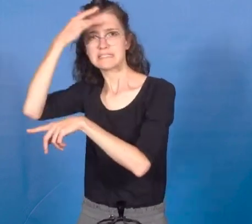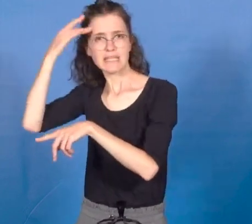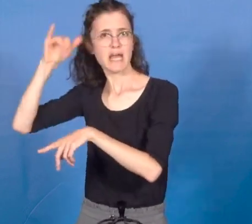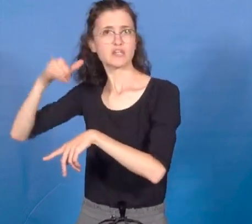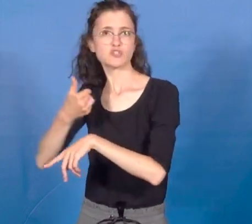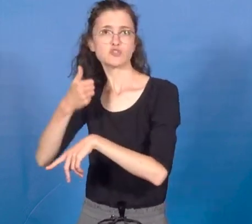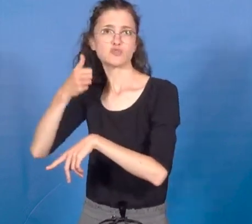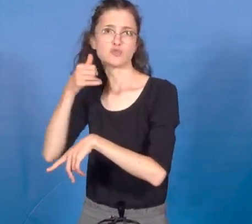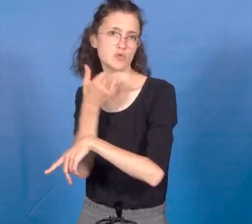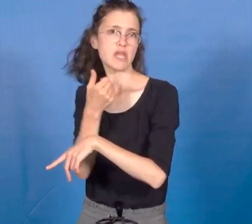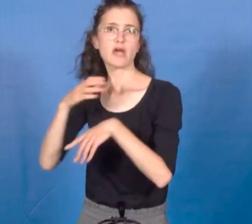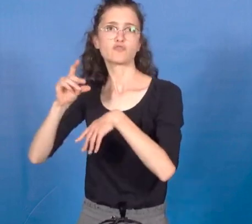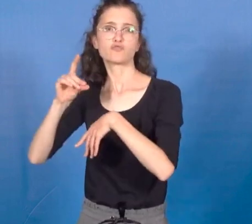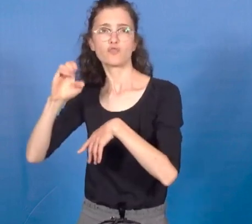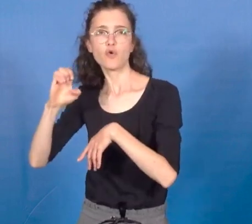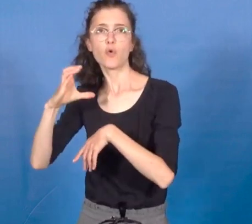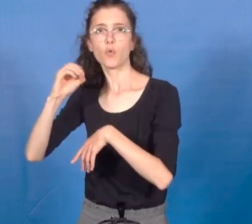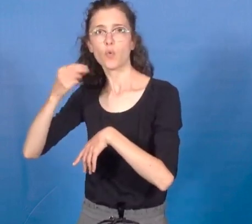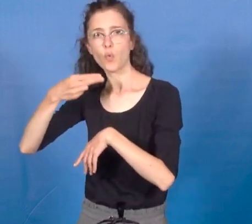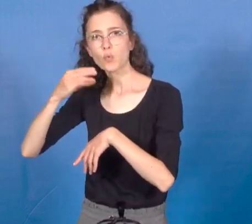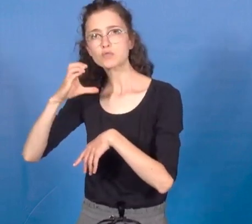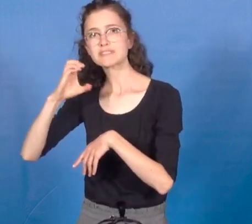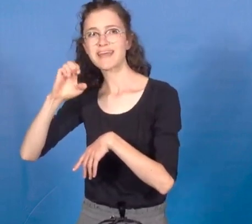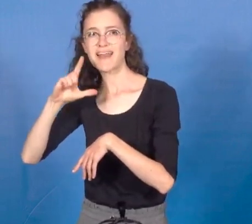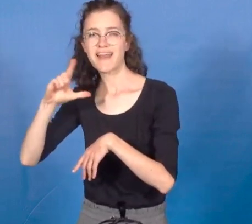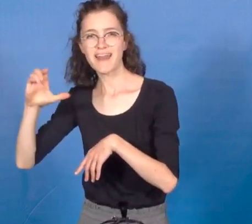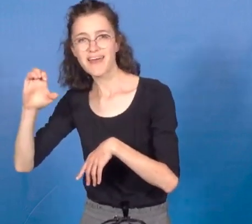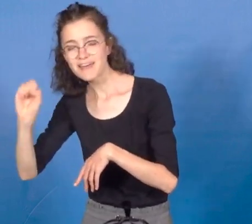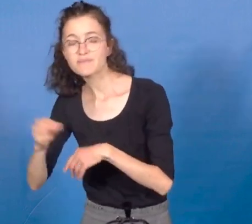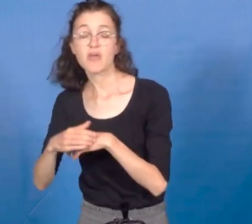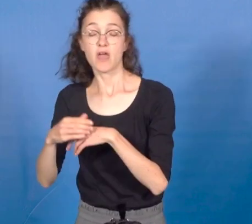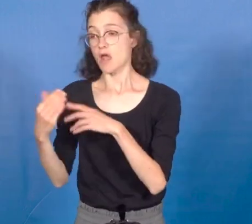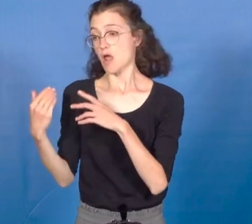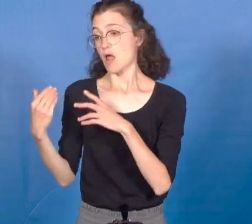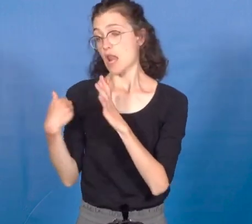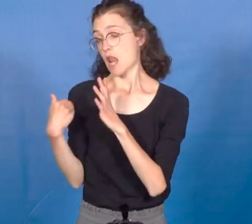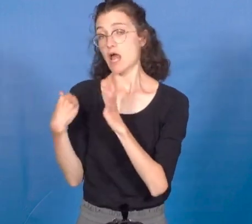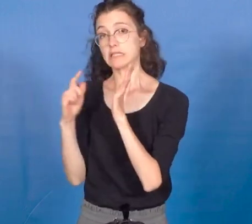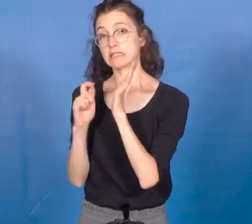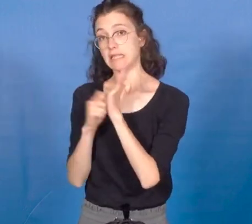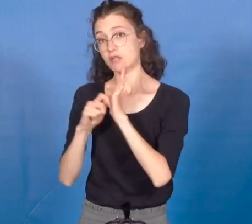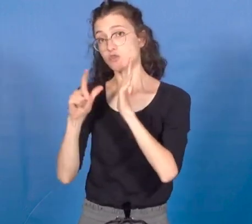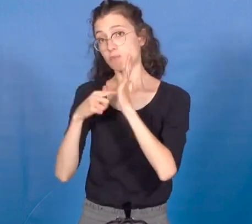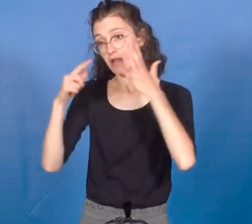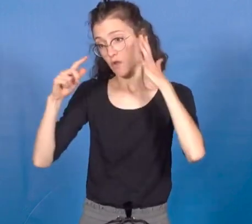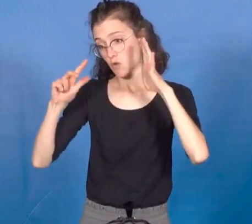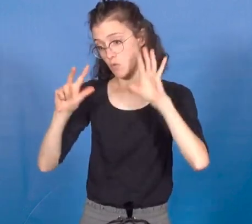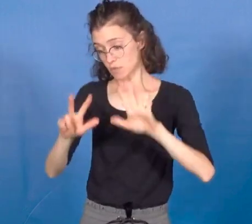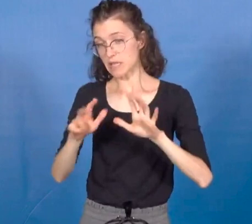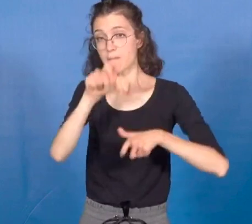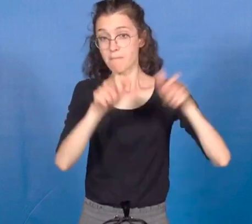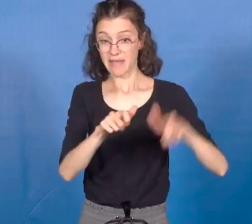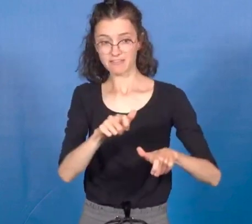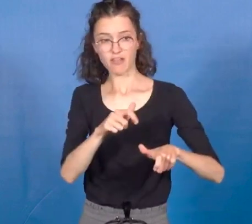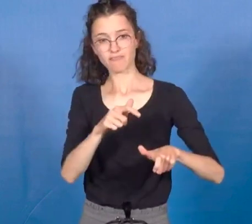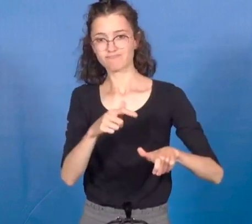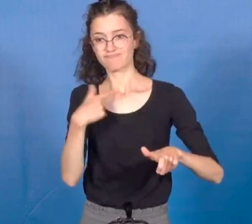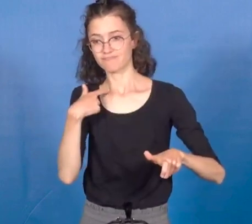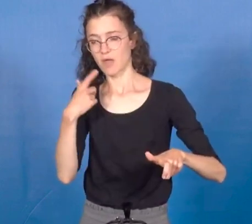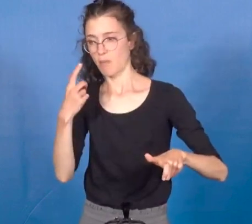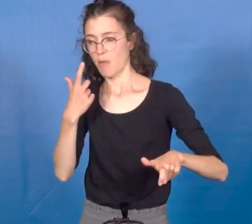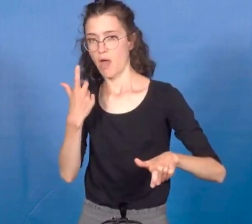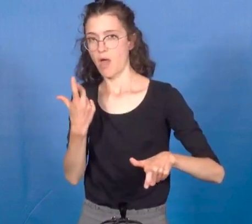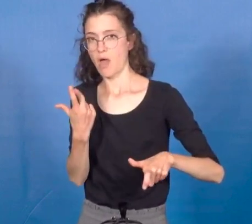également, 74 personnes ont été intoxiquées au métham-sodium qui, à la suite de ça, a été interdit par une des